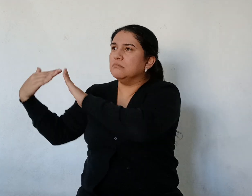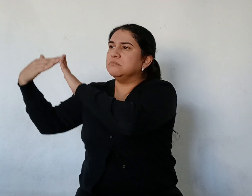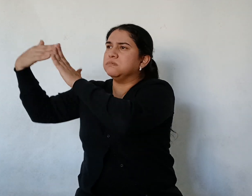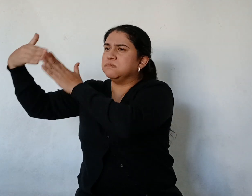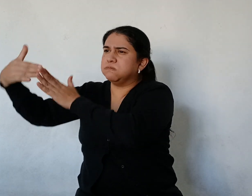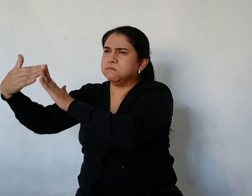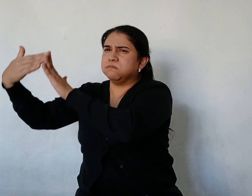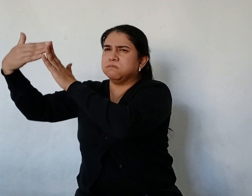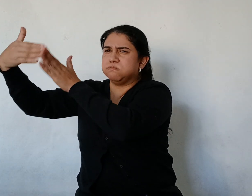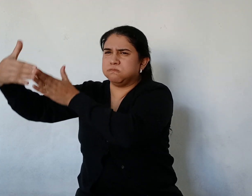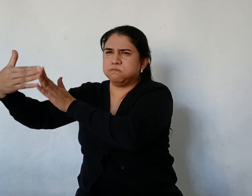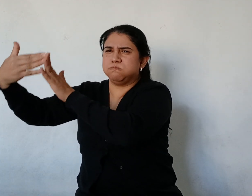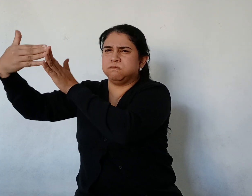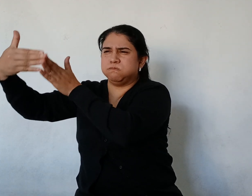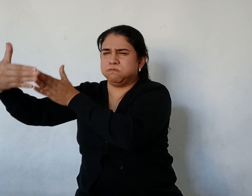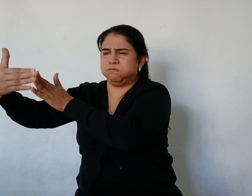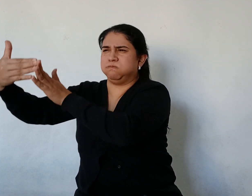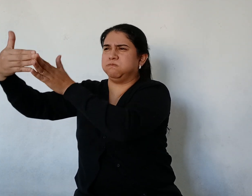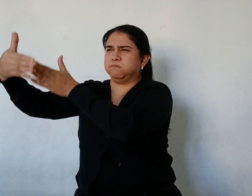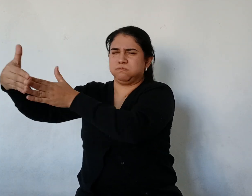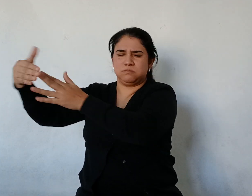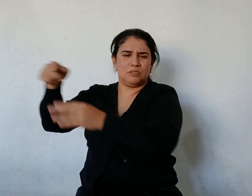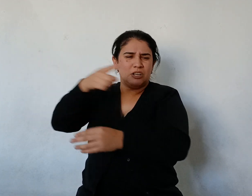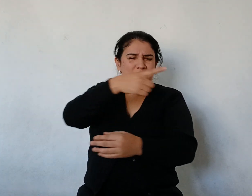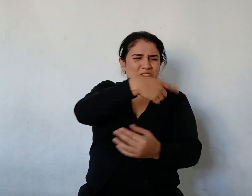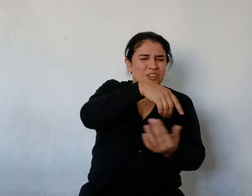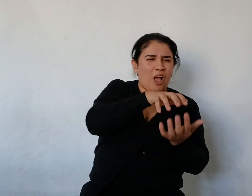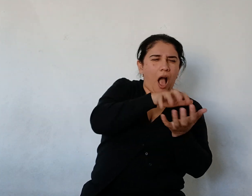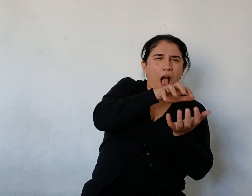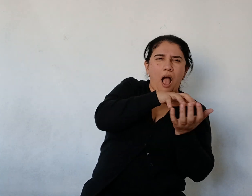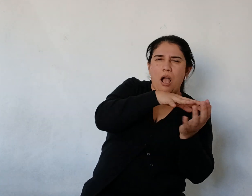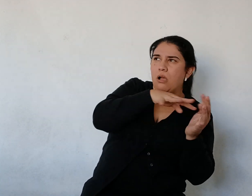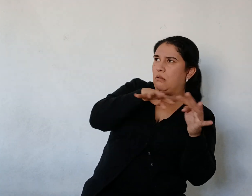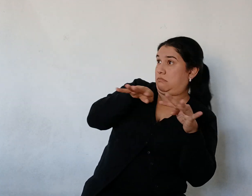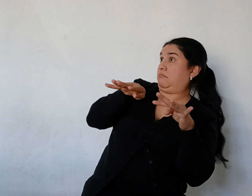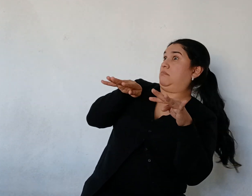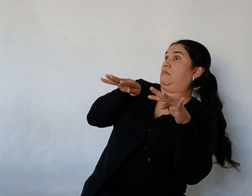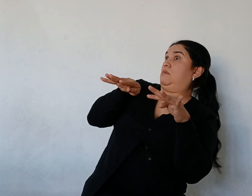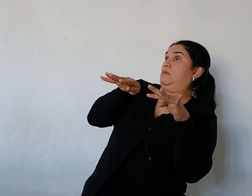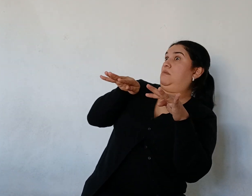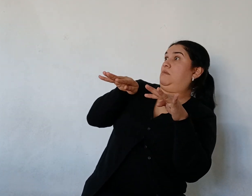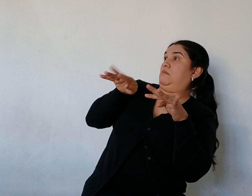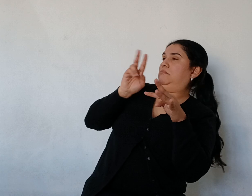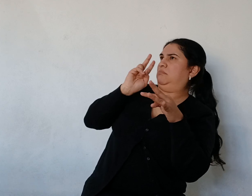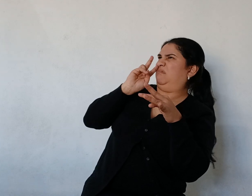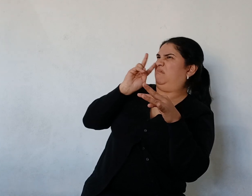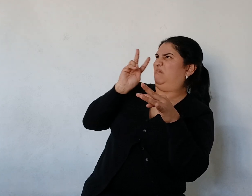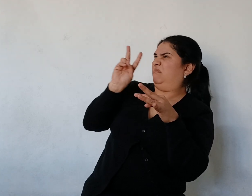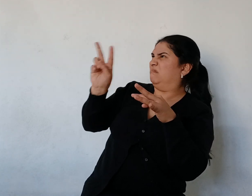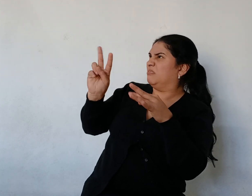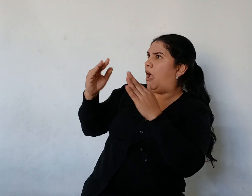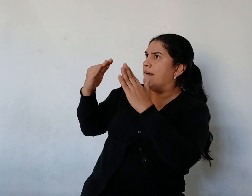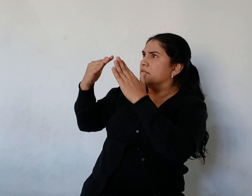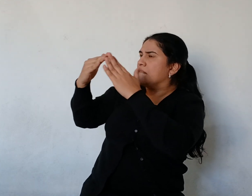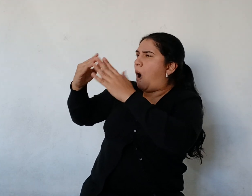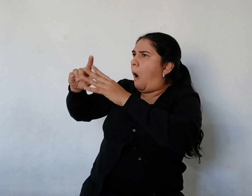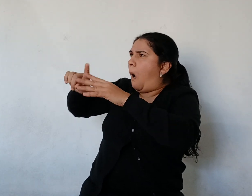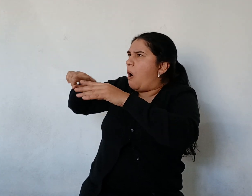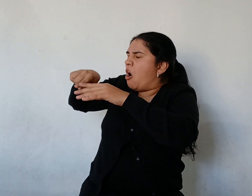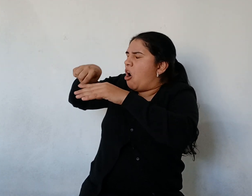mudos de asombro Ya no era el mismo Era otro Un buque de color ratón